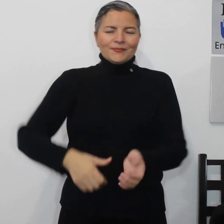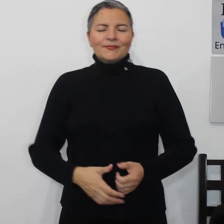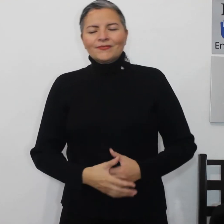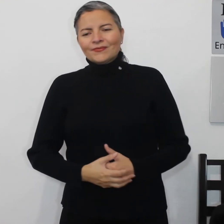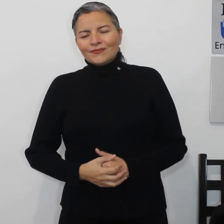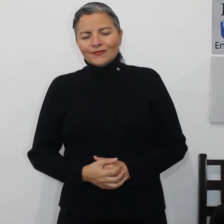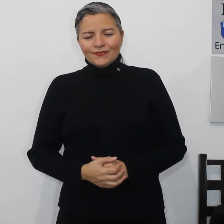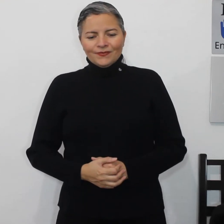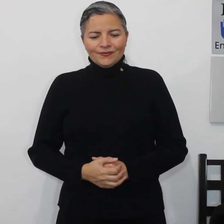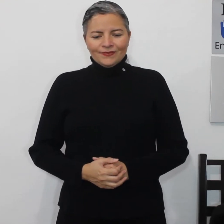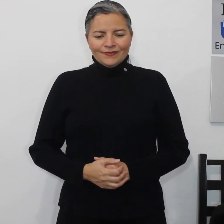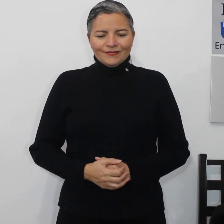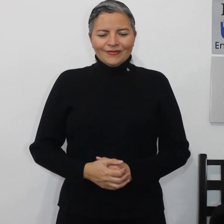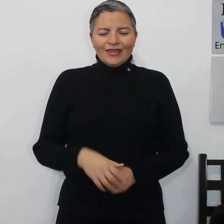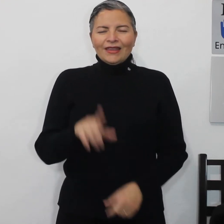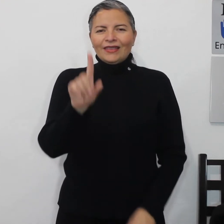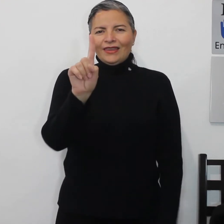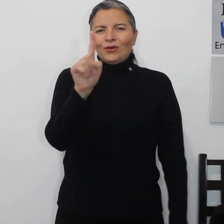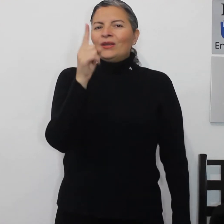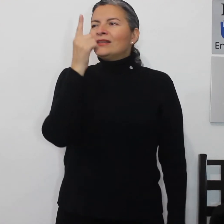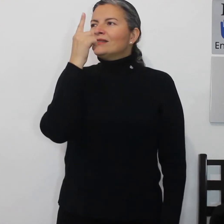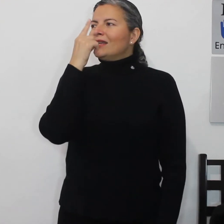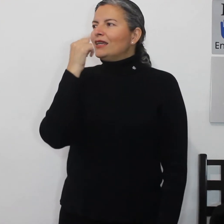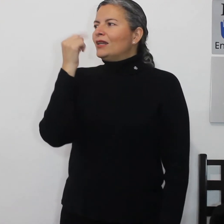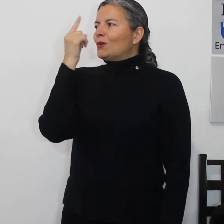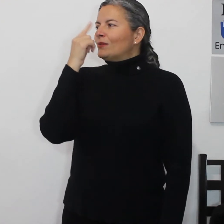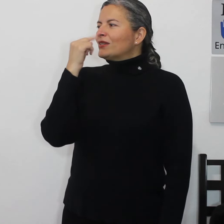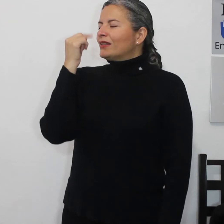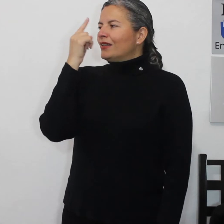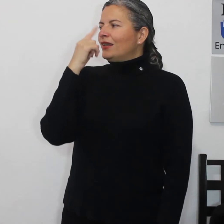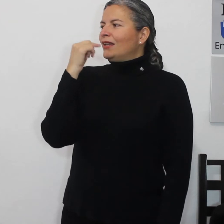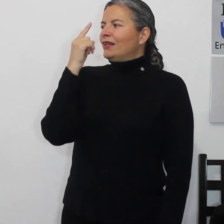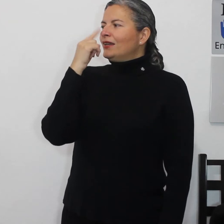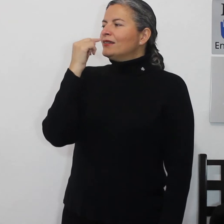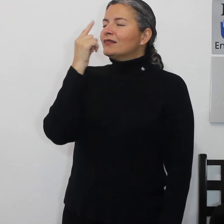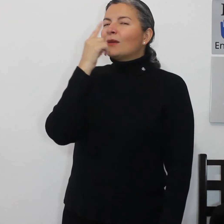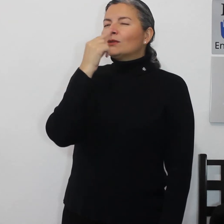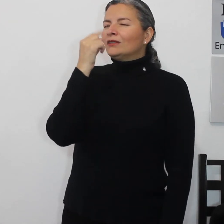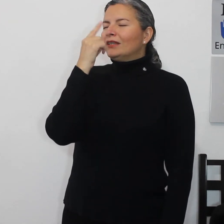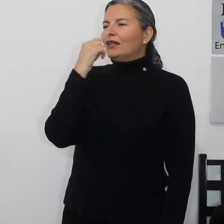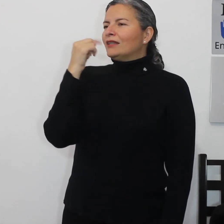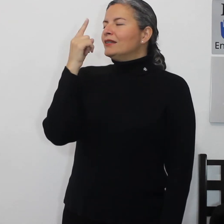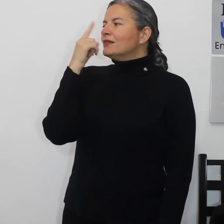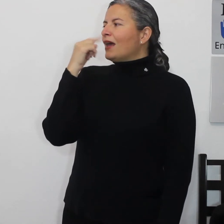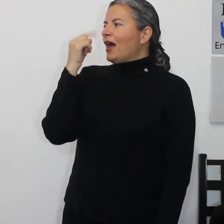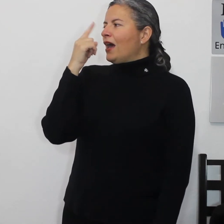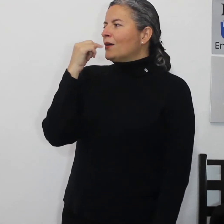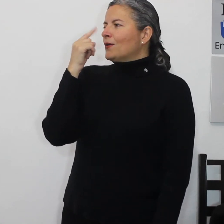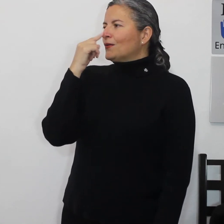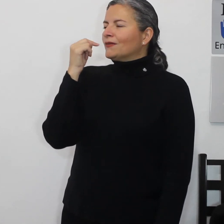ajo dedo índice y lo vamos a tallar en la nariz la puntita de la nariz ajo